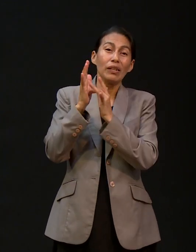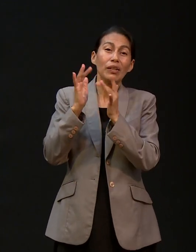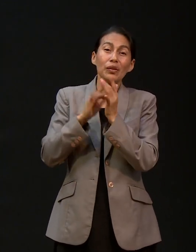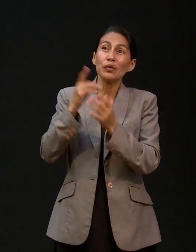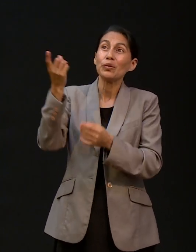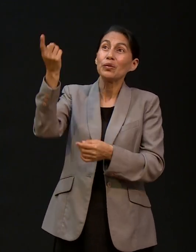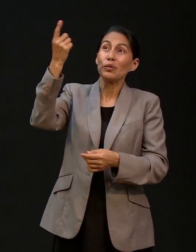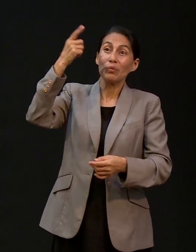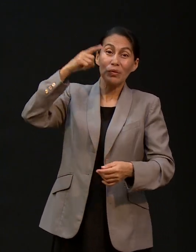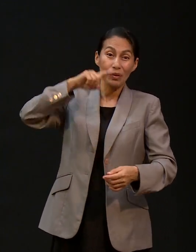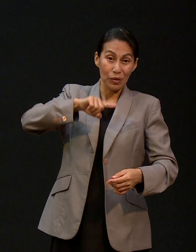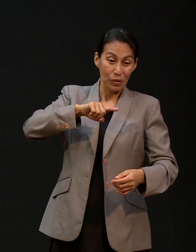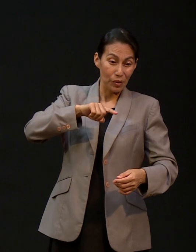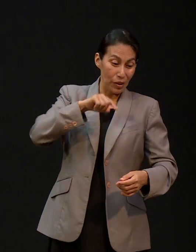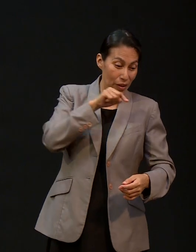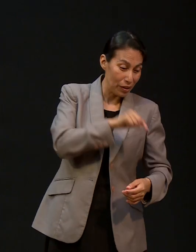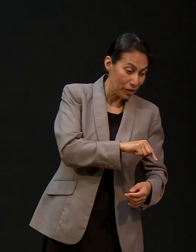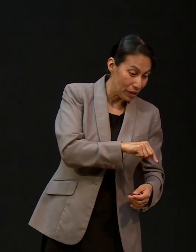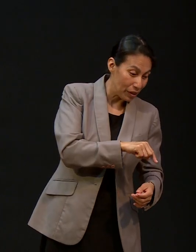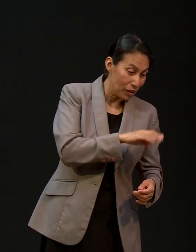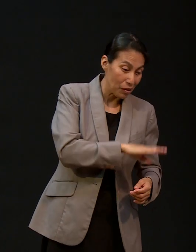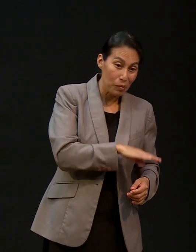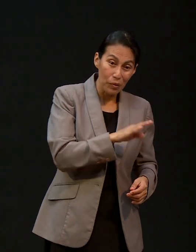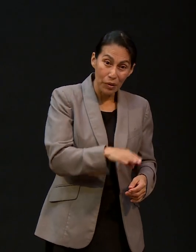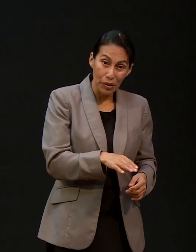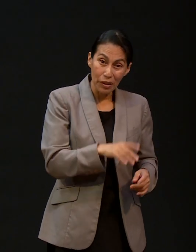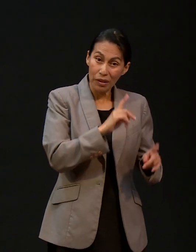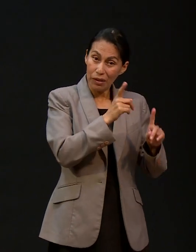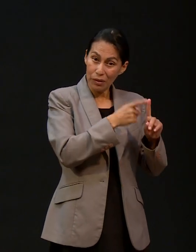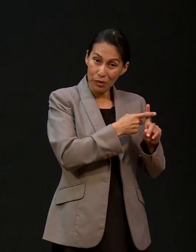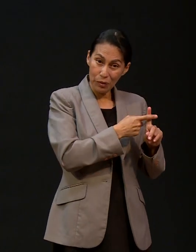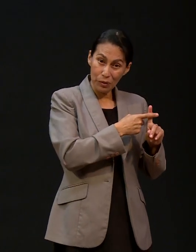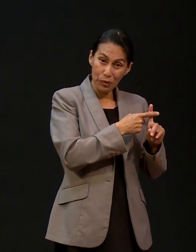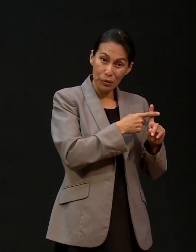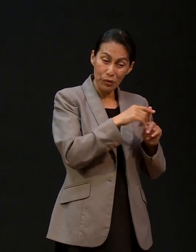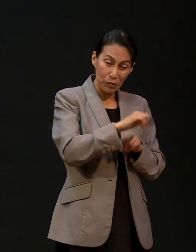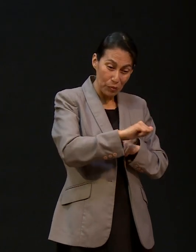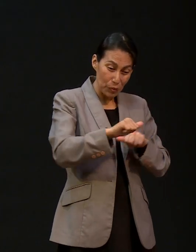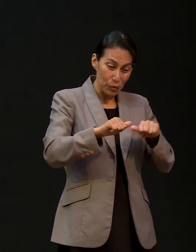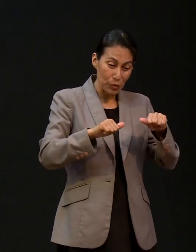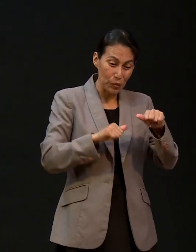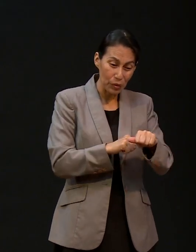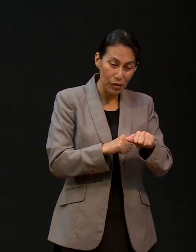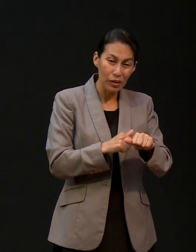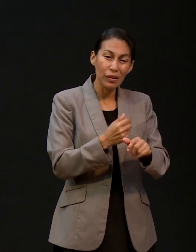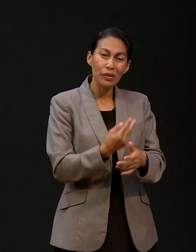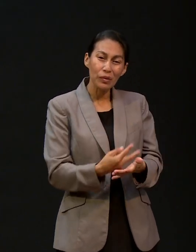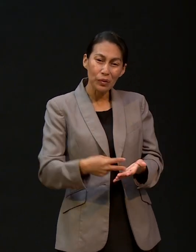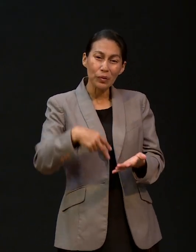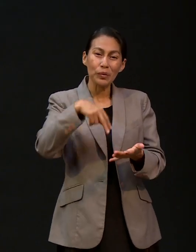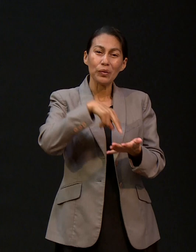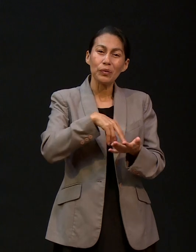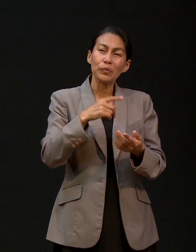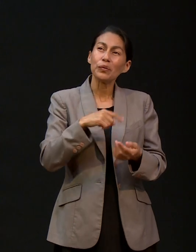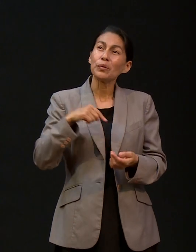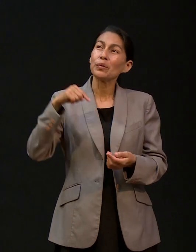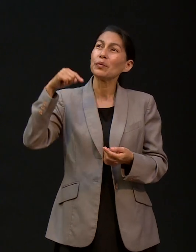Así que esa es la confianza que tenemos para llegarnos hasta el trono de la gracia de Dios y poder tomar